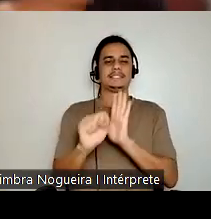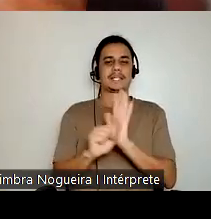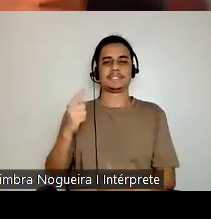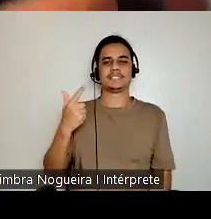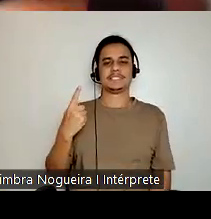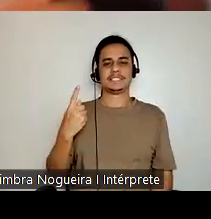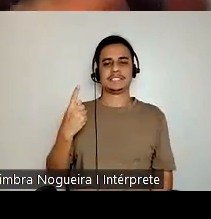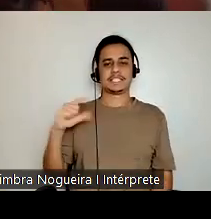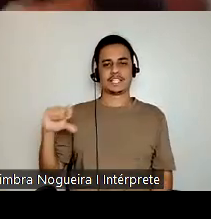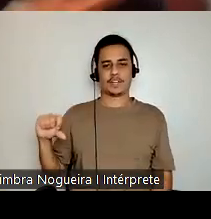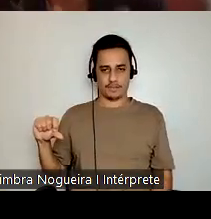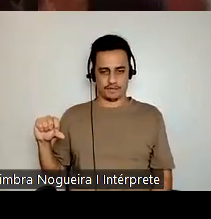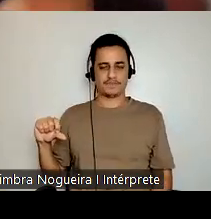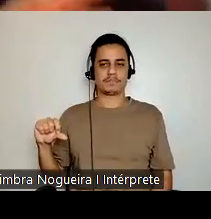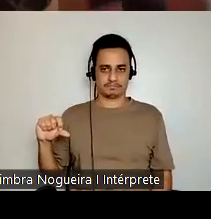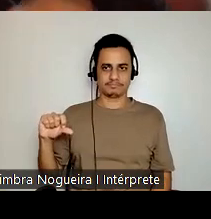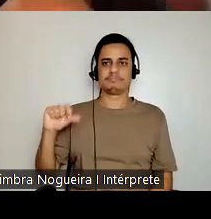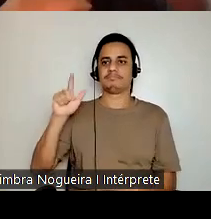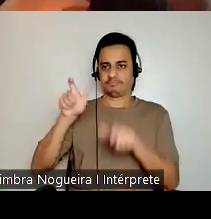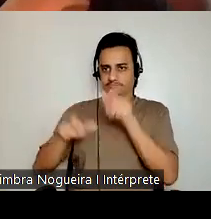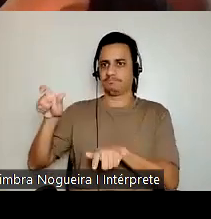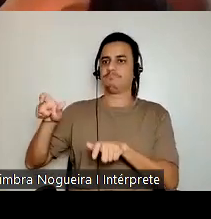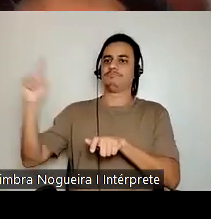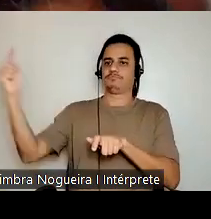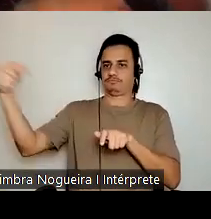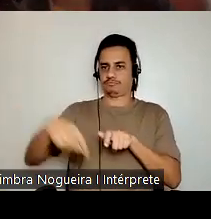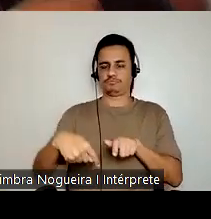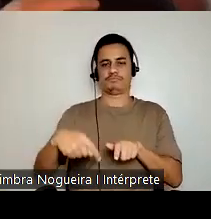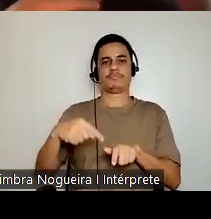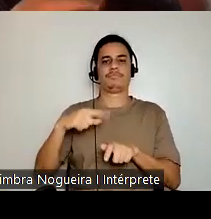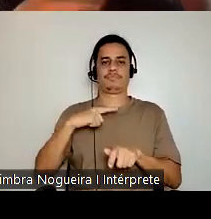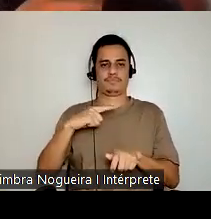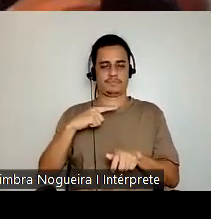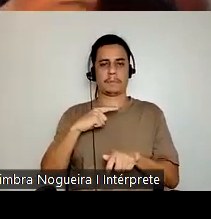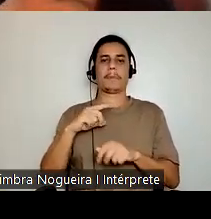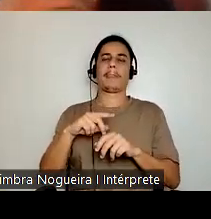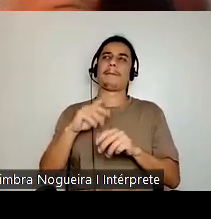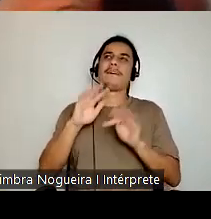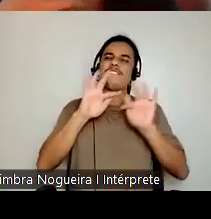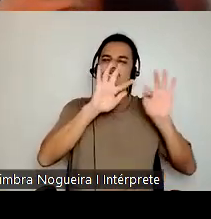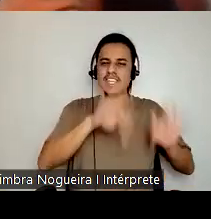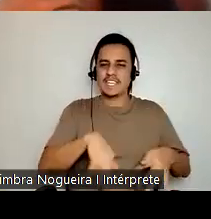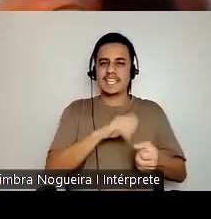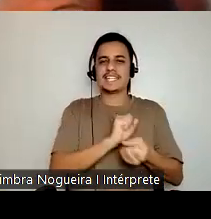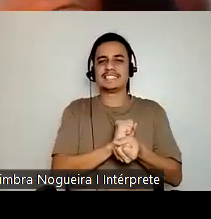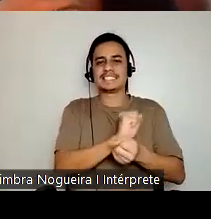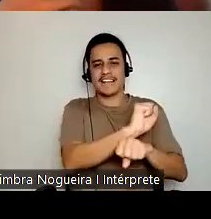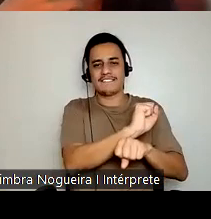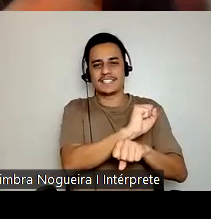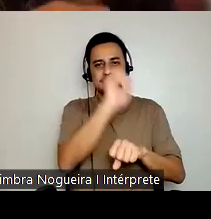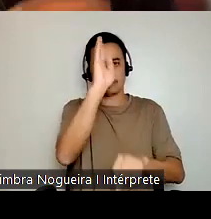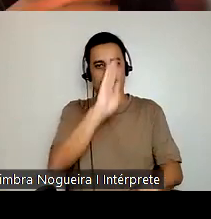tinha esse movimento de fim do escravismo no Brasil. Então,